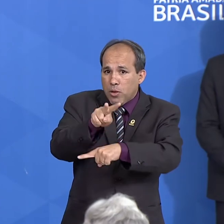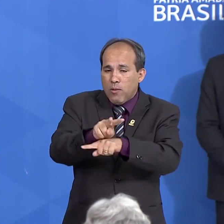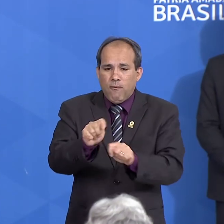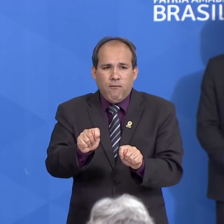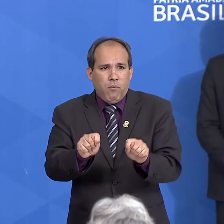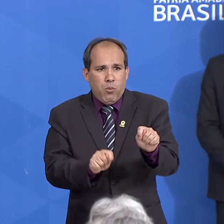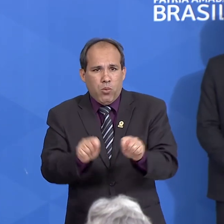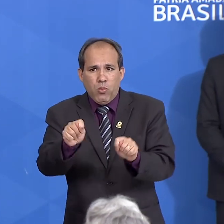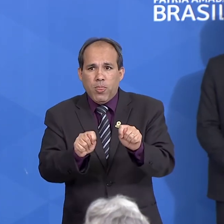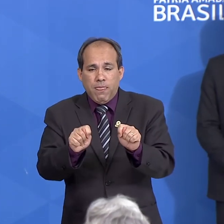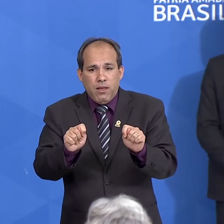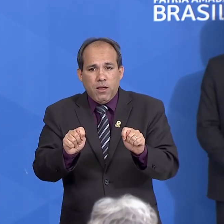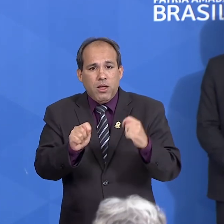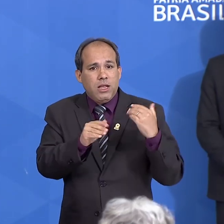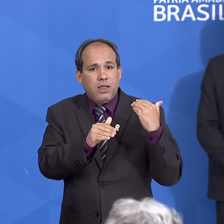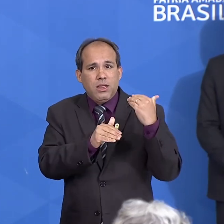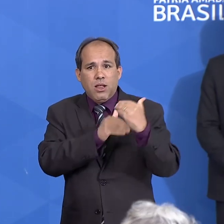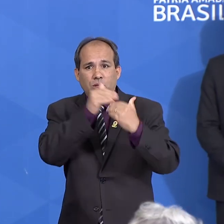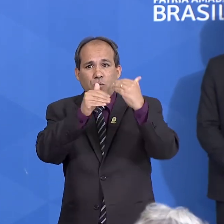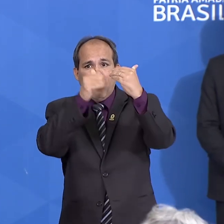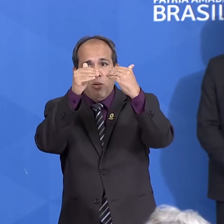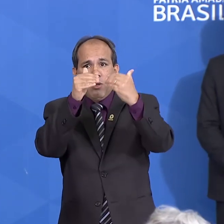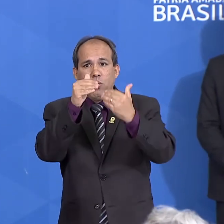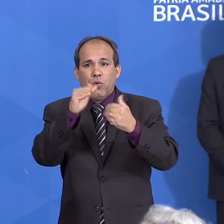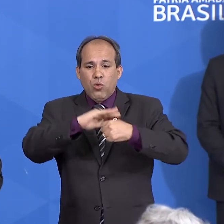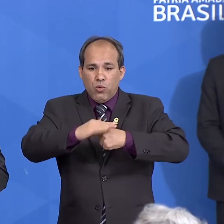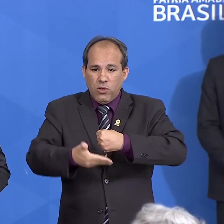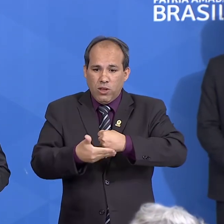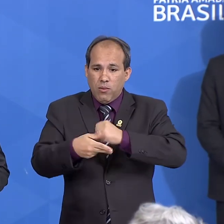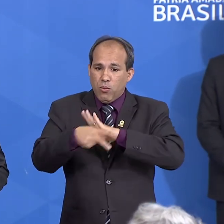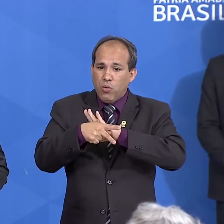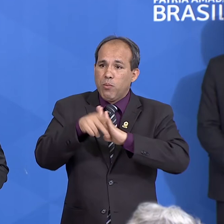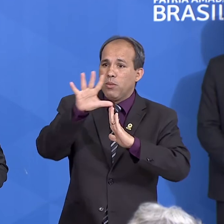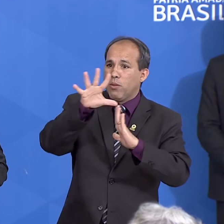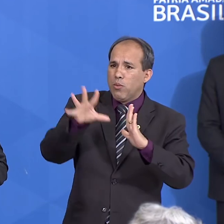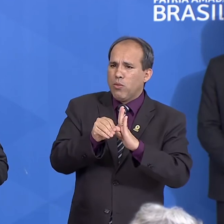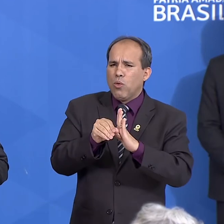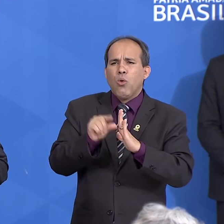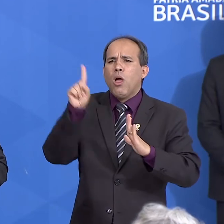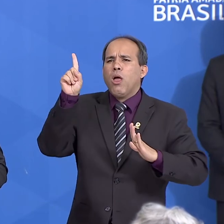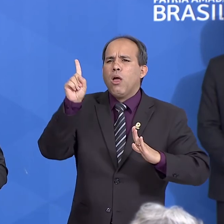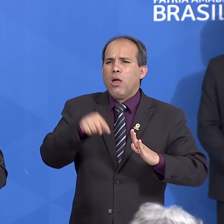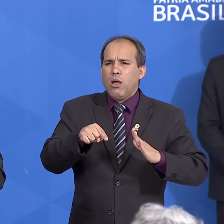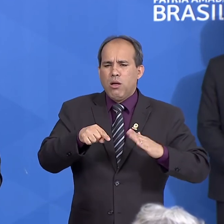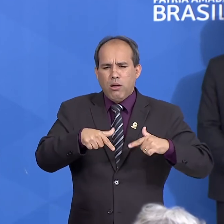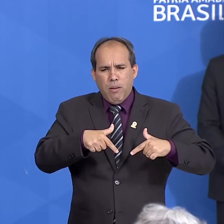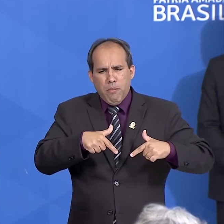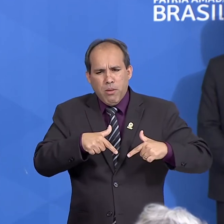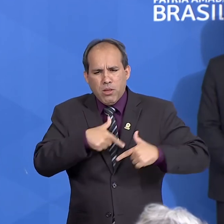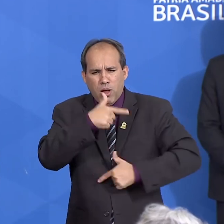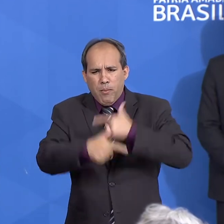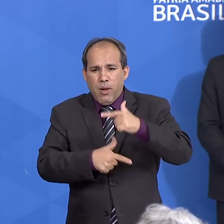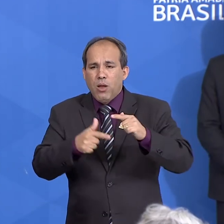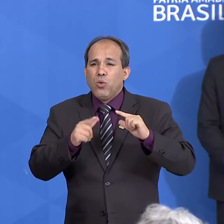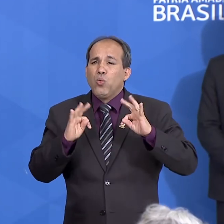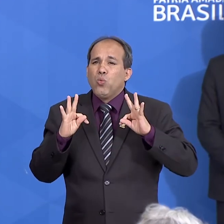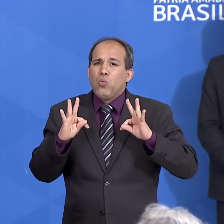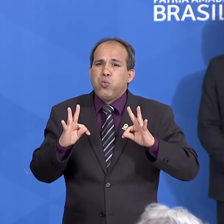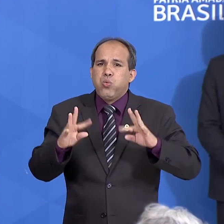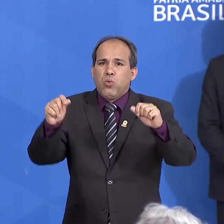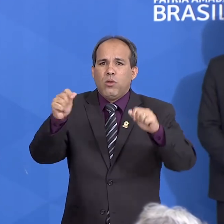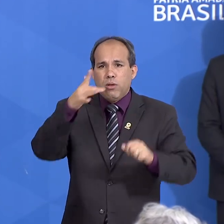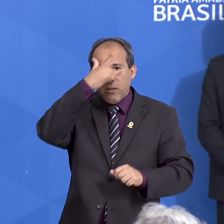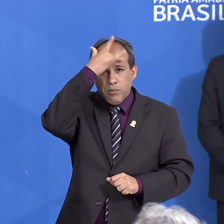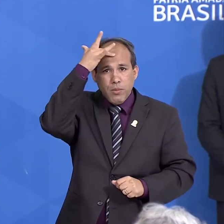preservação e desenvolvimento sustentável da Amazônia é uma tarefa de todos os brasileiros,